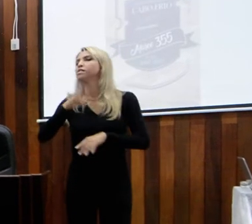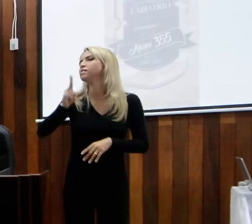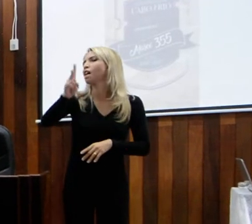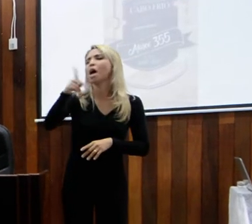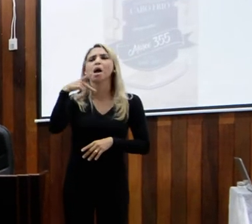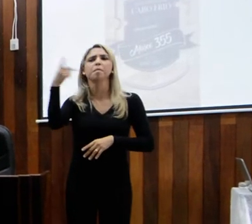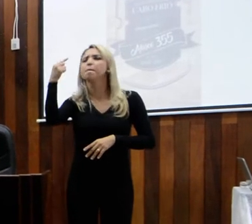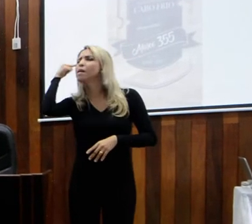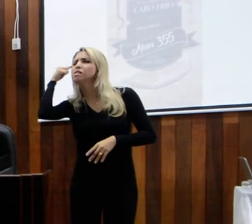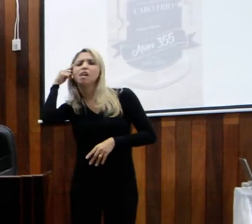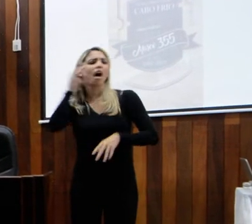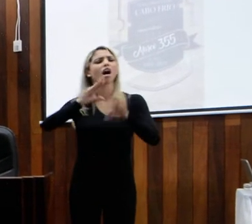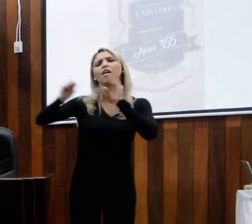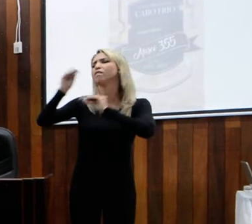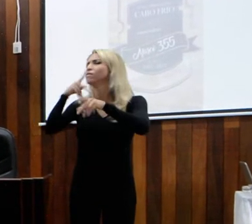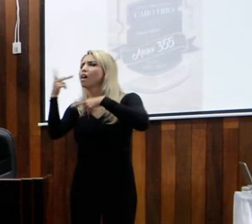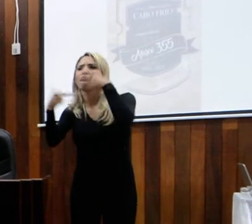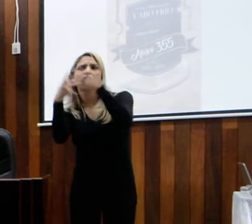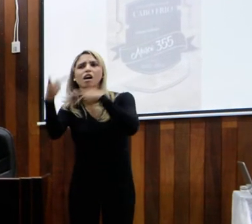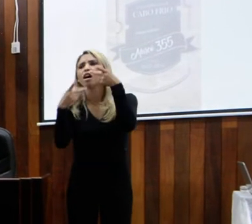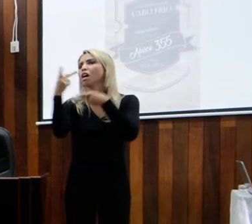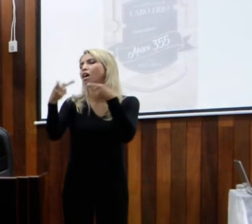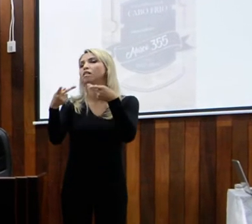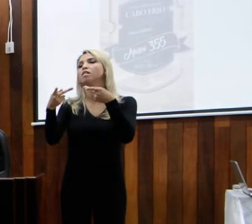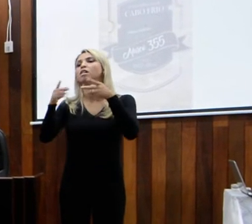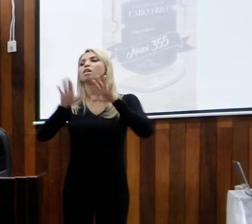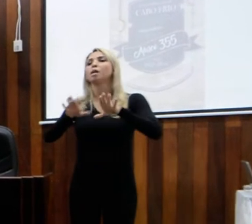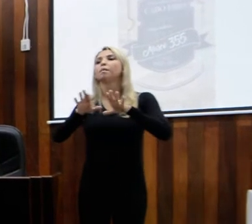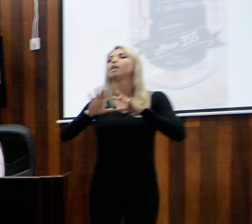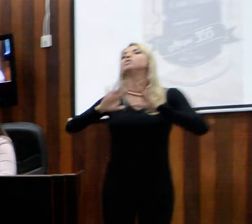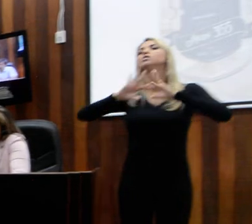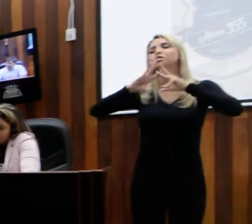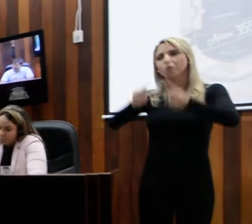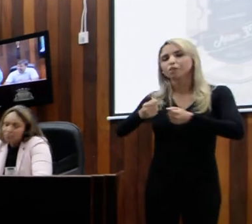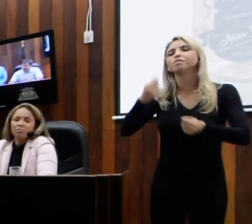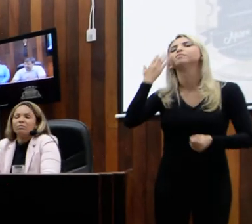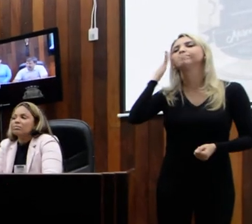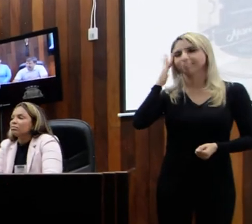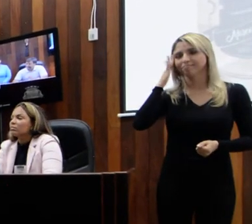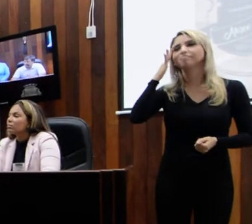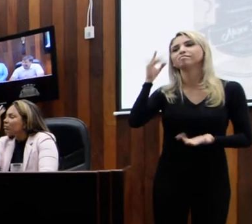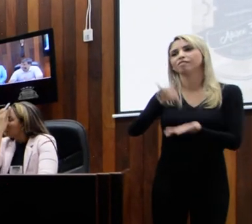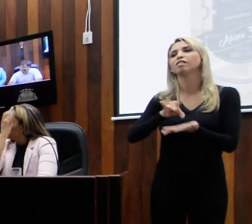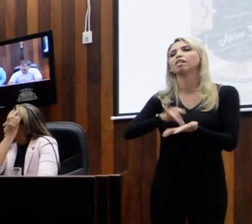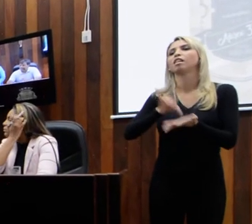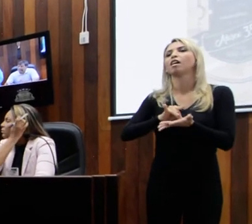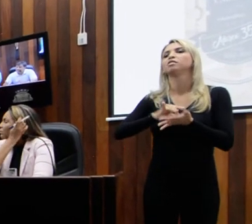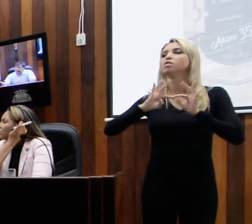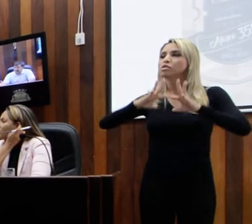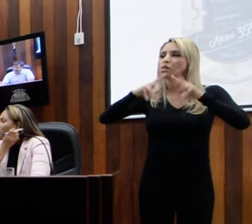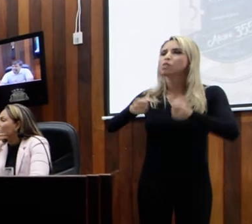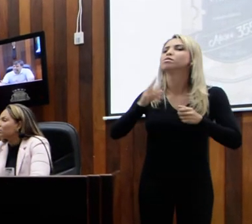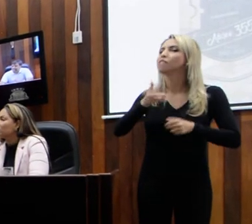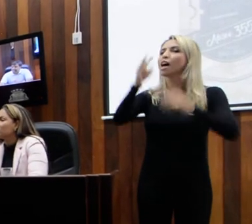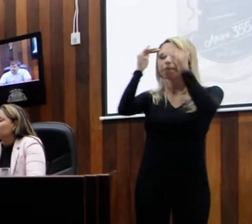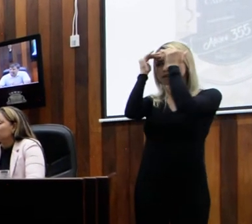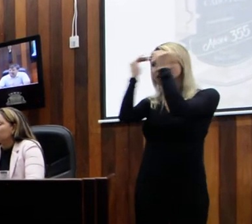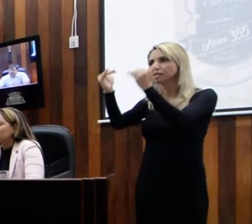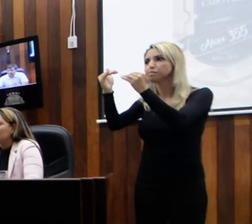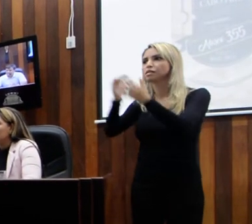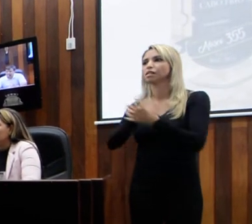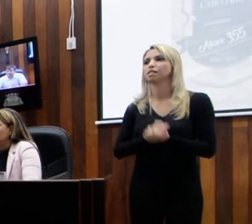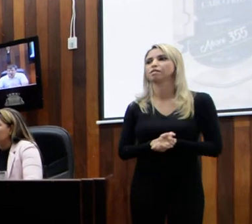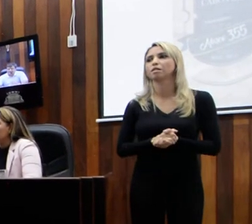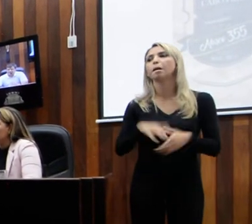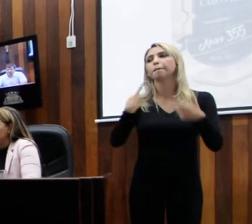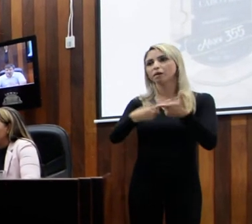Falava o que pensava, o que queria, mas todos, no final, o compreendiam. Todos, no final, o respeitaram. Por